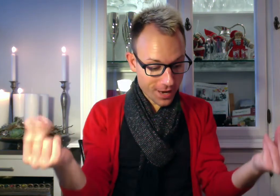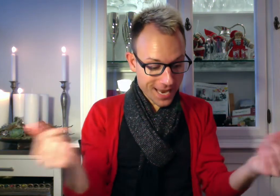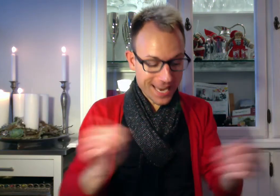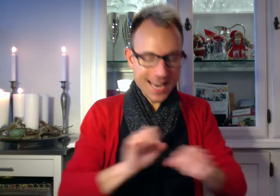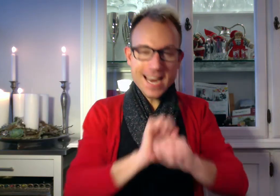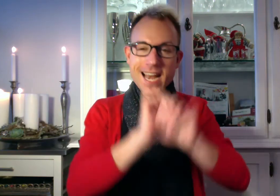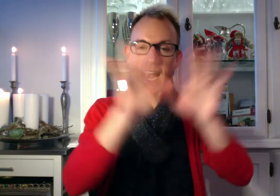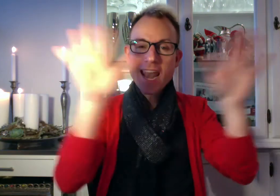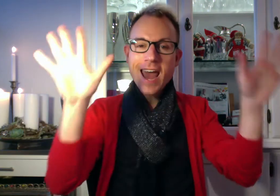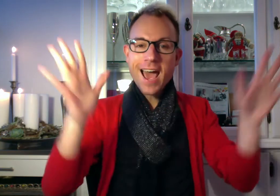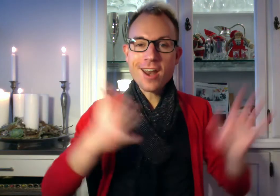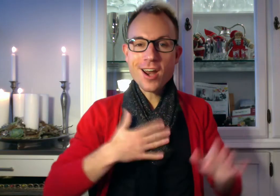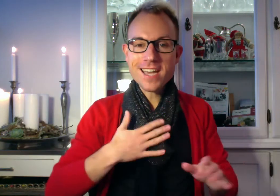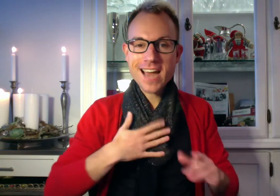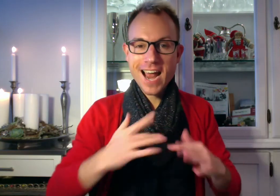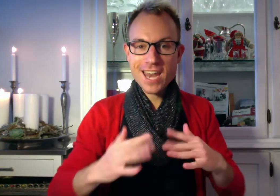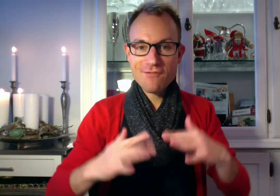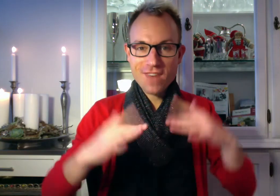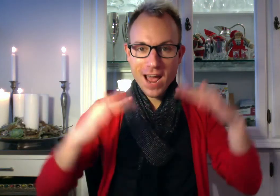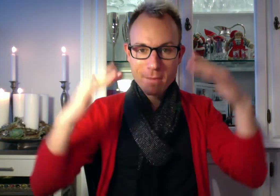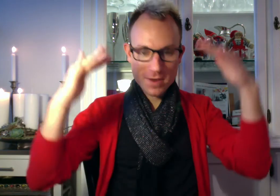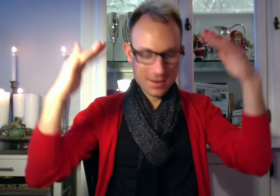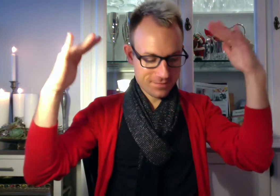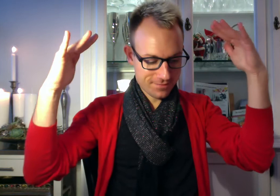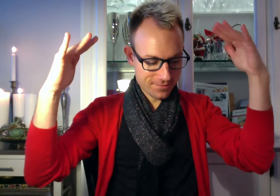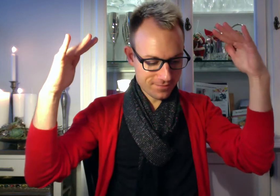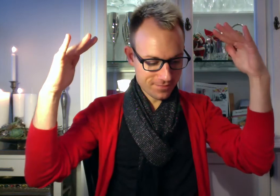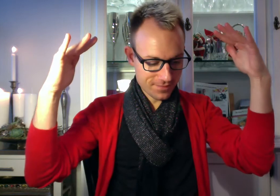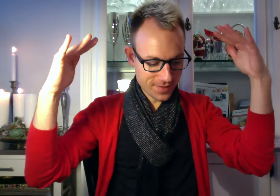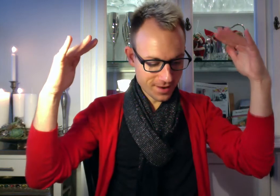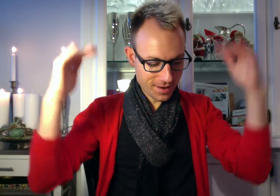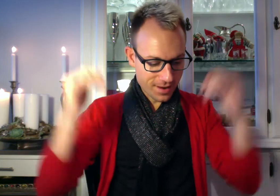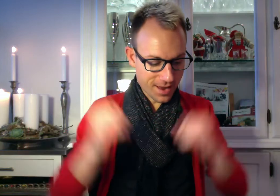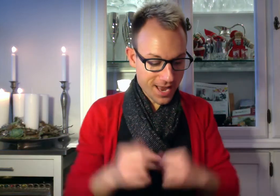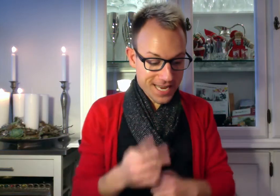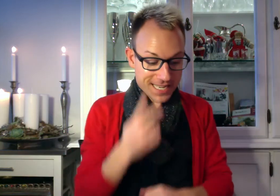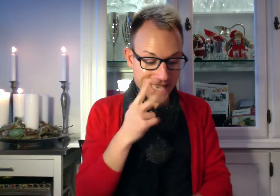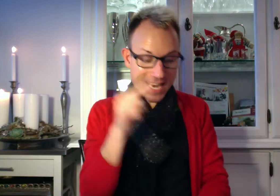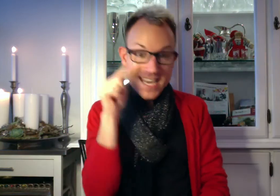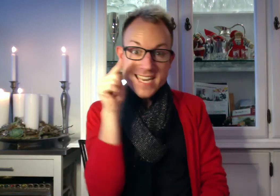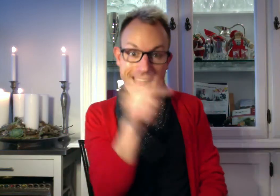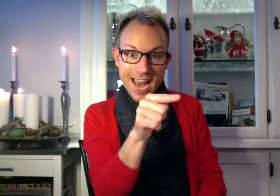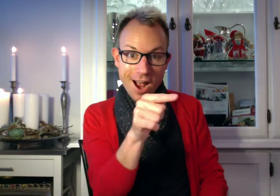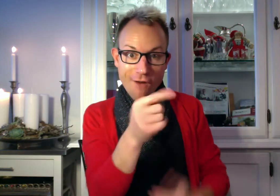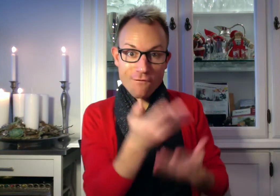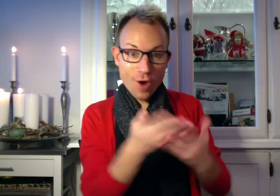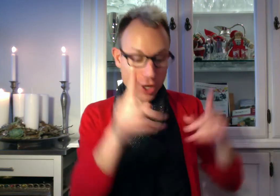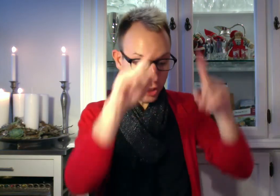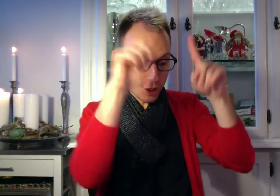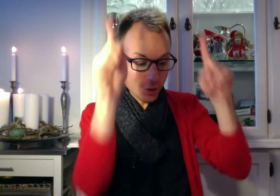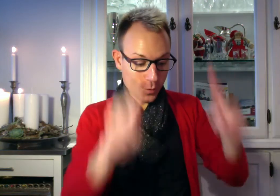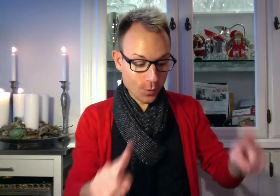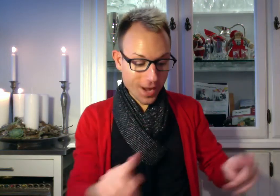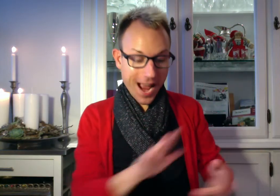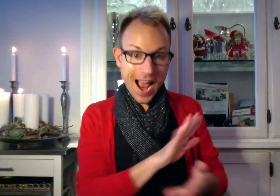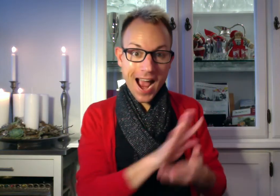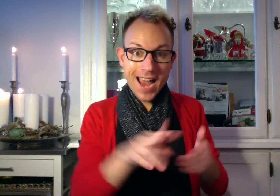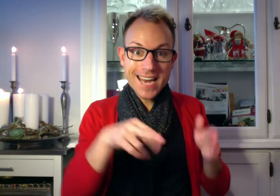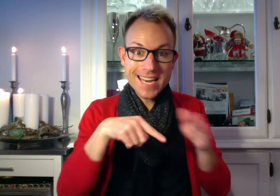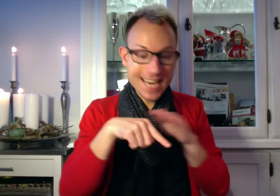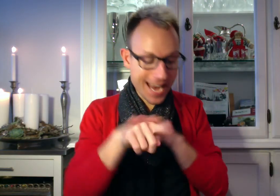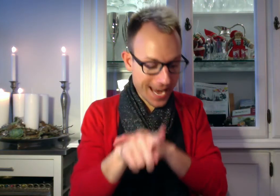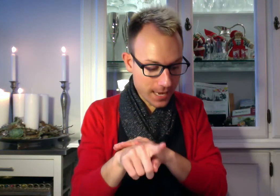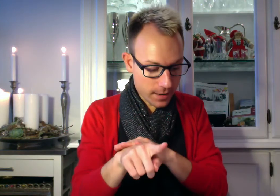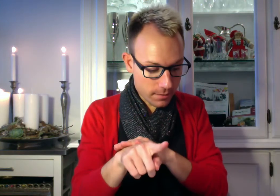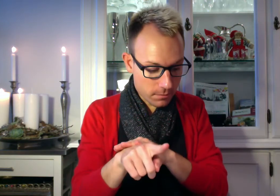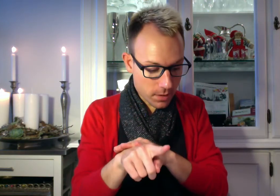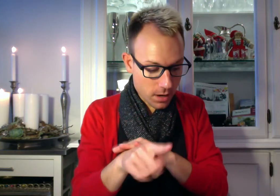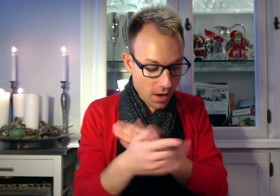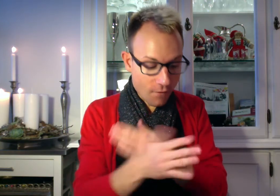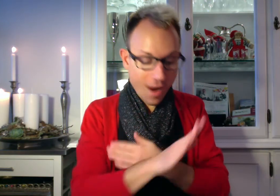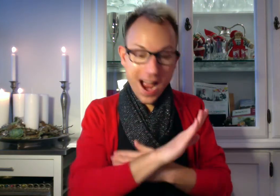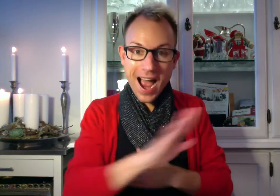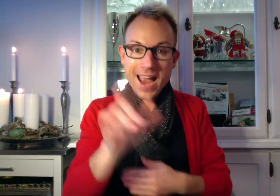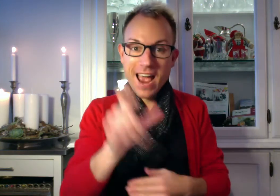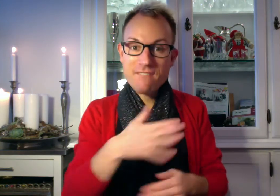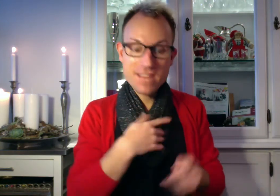I klart og daglig blamme. Til der hvor julen ej gik ind. Hvor ej han ville